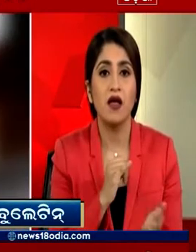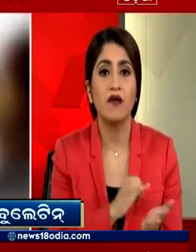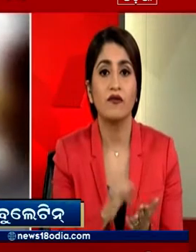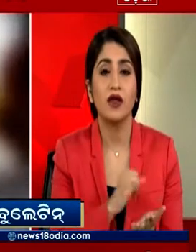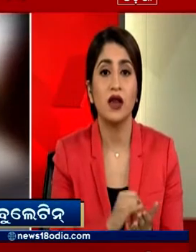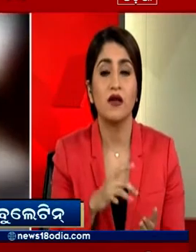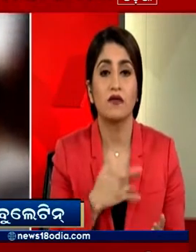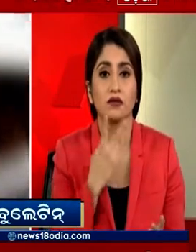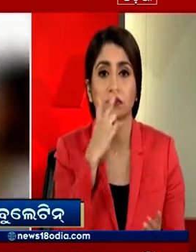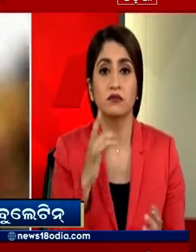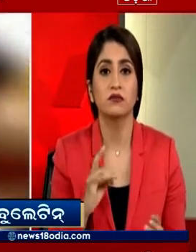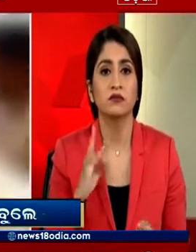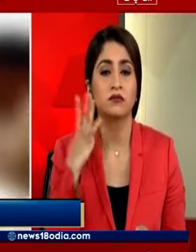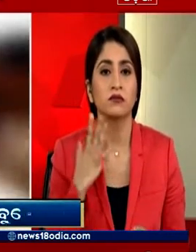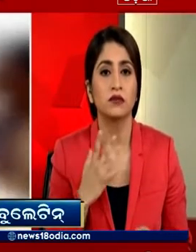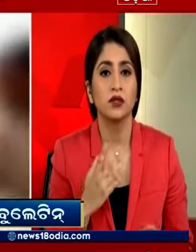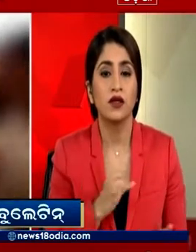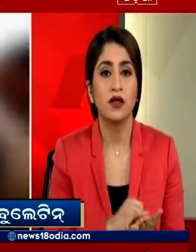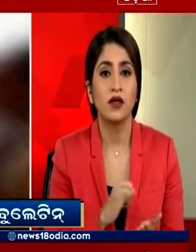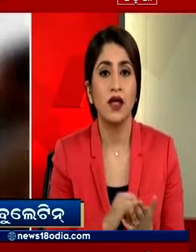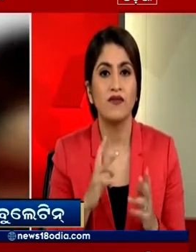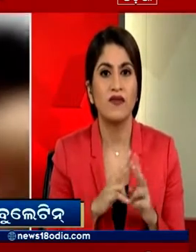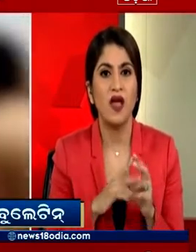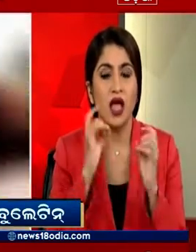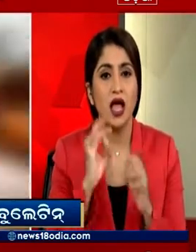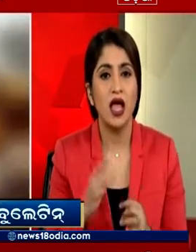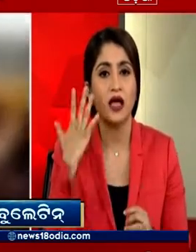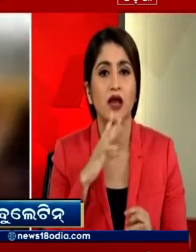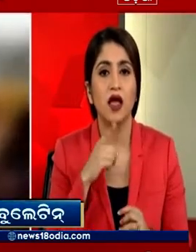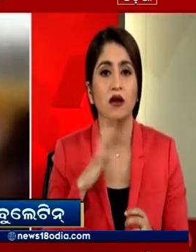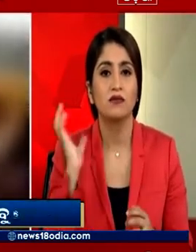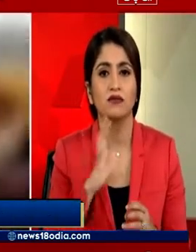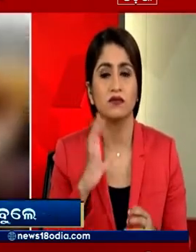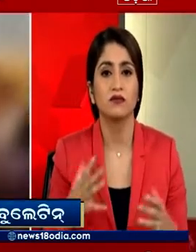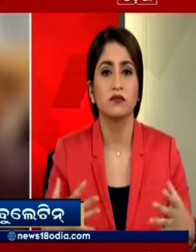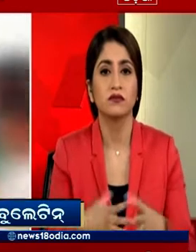चड़ गया। इसके बाद गुस्साई किसानों ने प्रिश्य वभाग के अधिकारियों को घेर लिया।